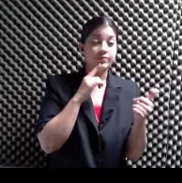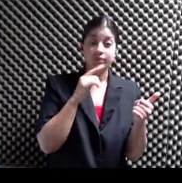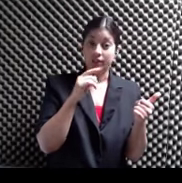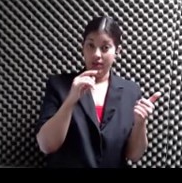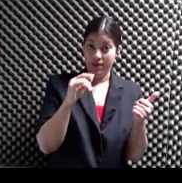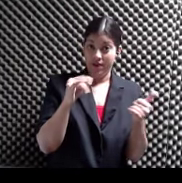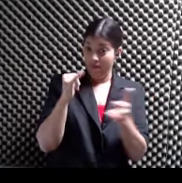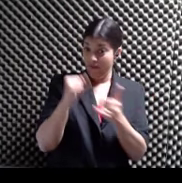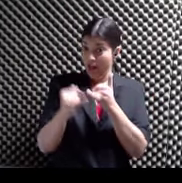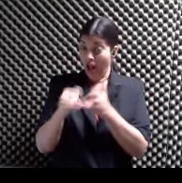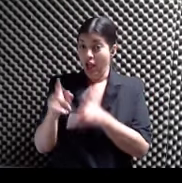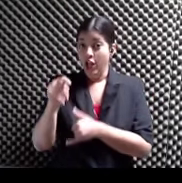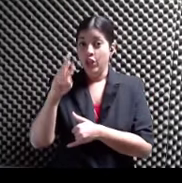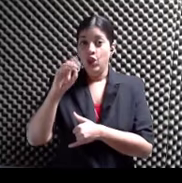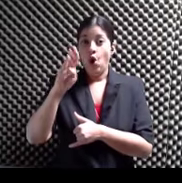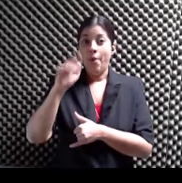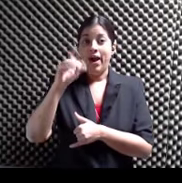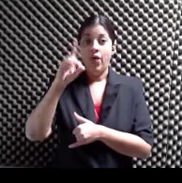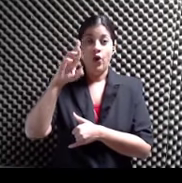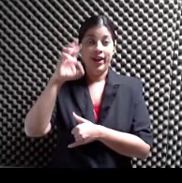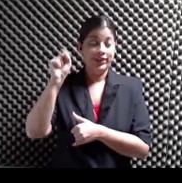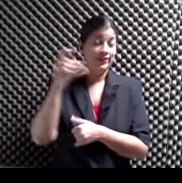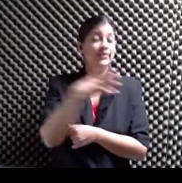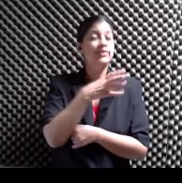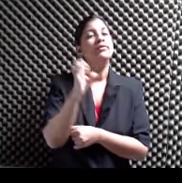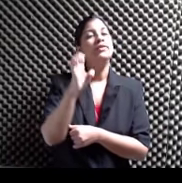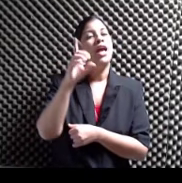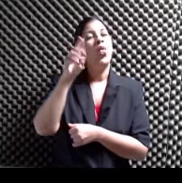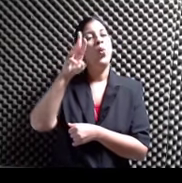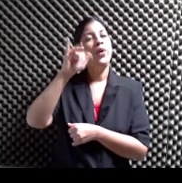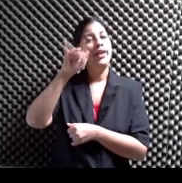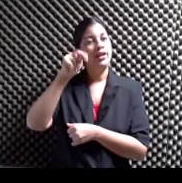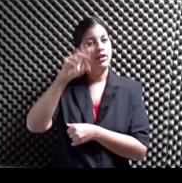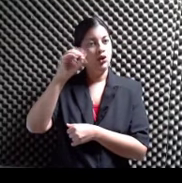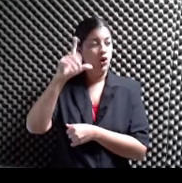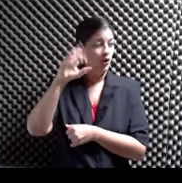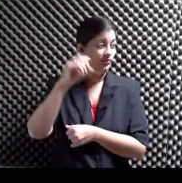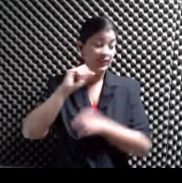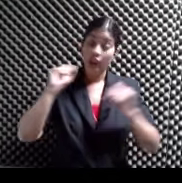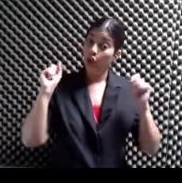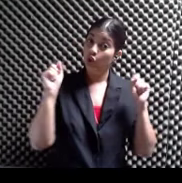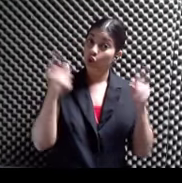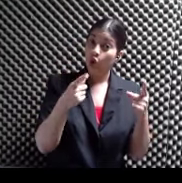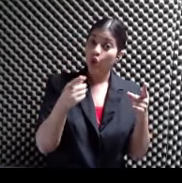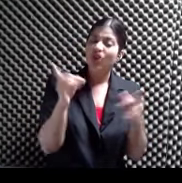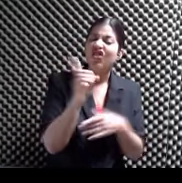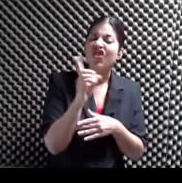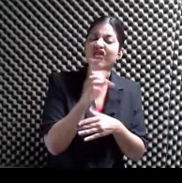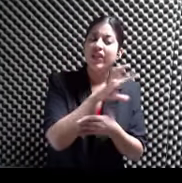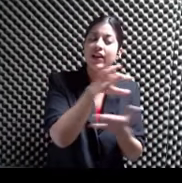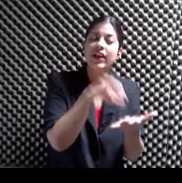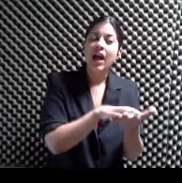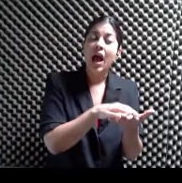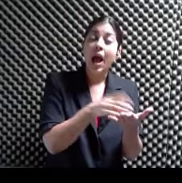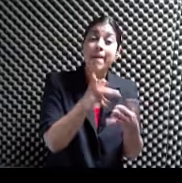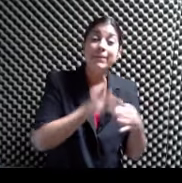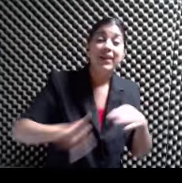Exacto Y cerramos con Edwin Colón Todos estos actos En su mayoría Se están celebrando Entre la plaza No Todos van a ser En las